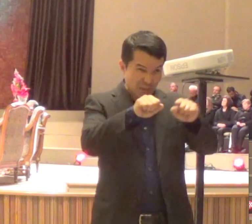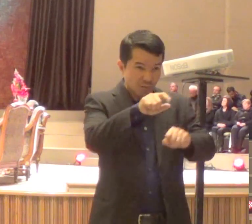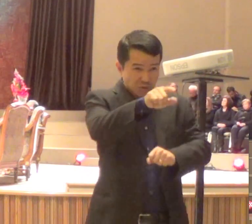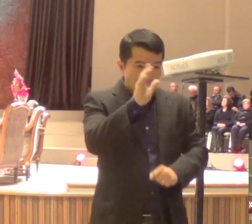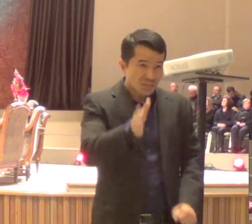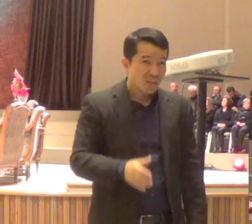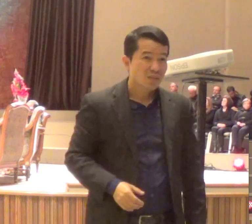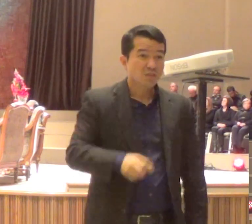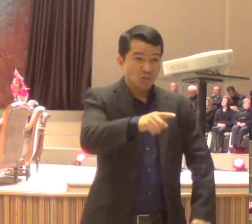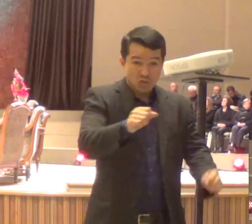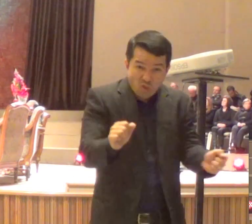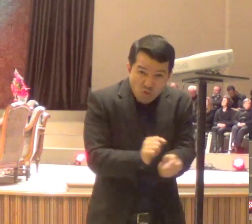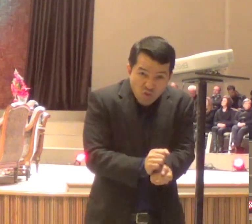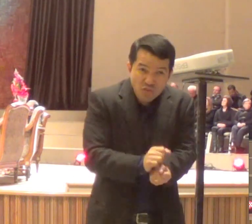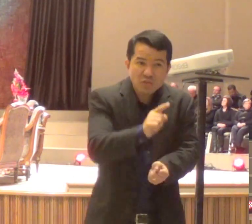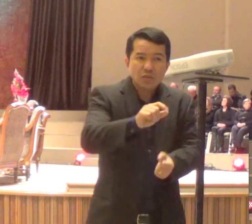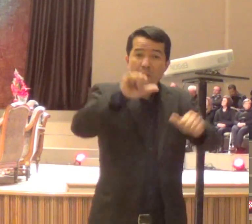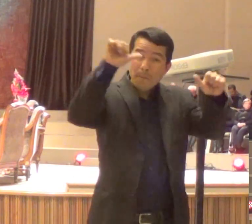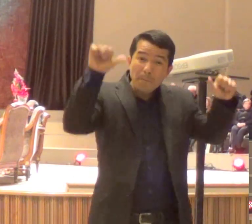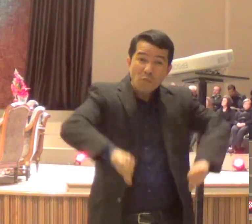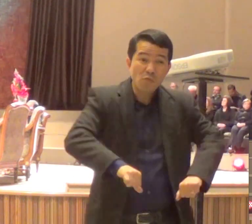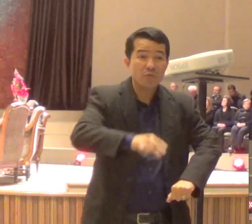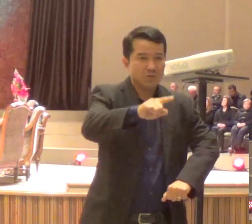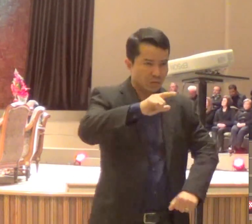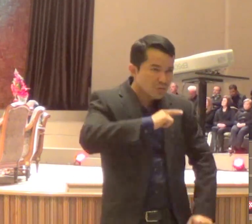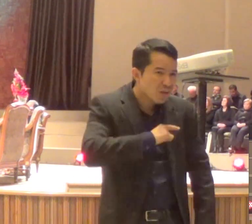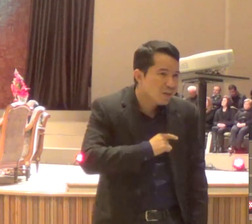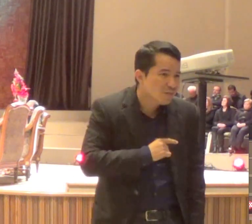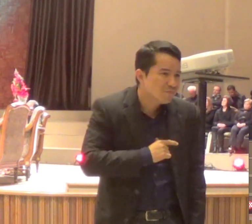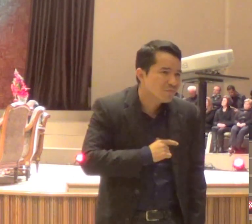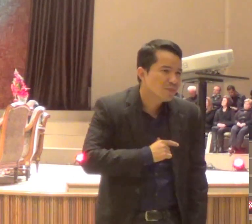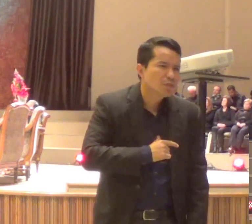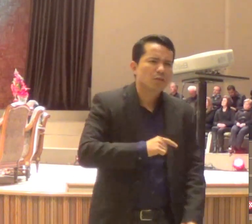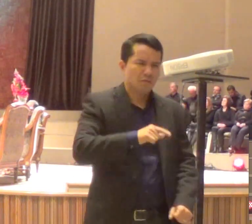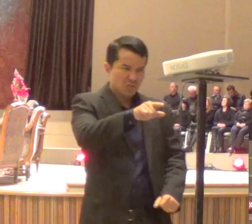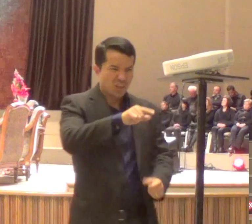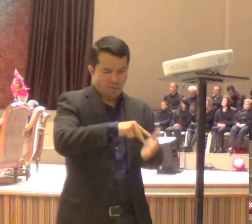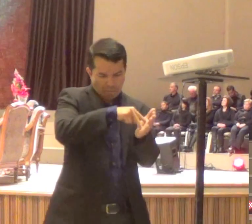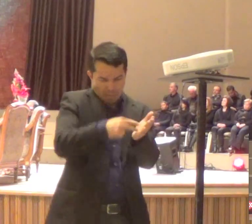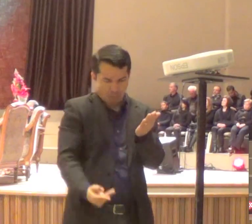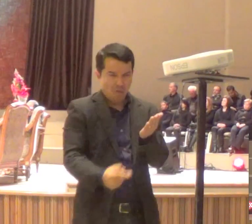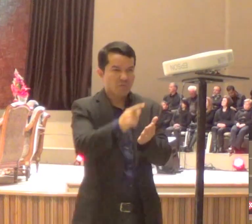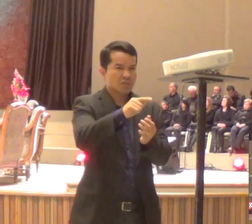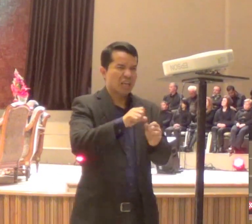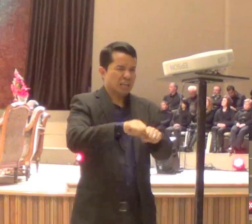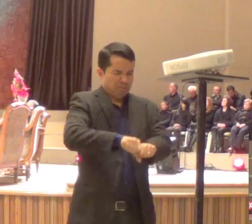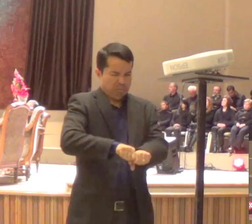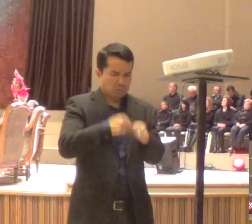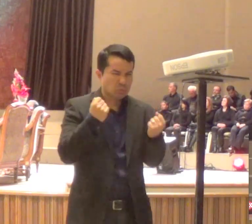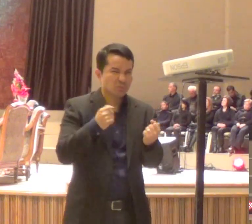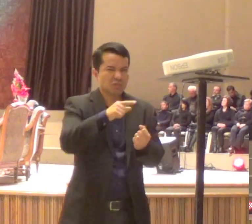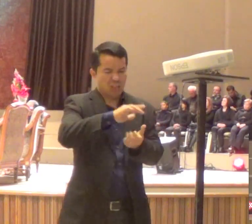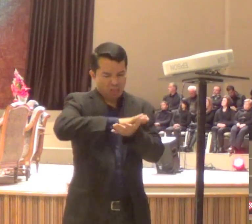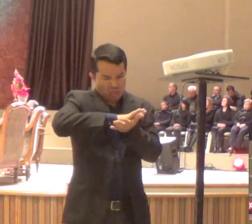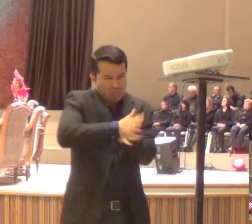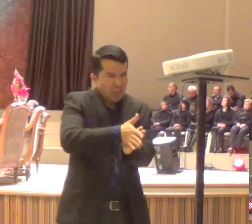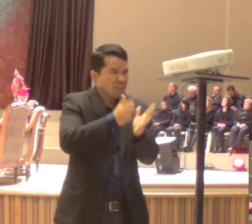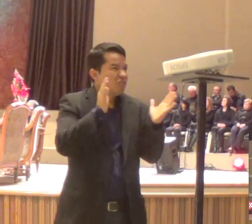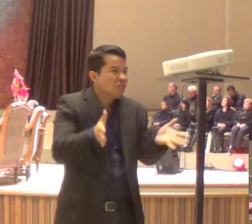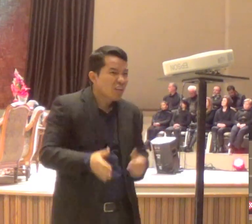se você afundou, se você caiu, se você se quebrou, se você está arrebentado, quando o olhar, de